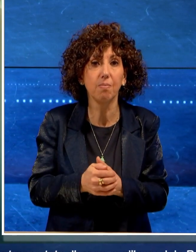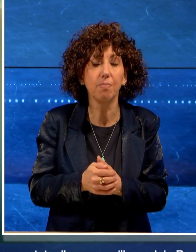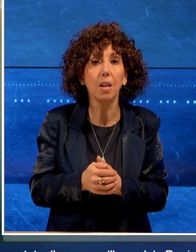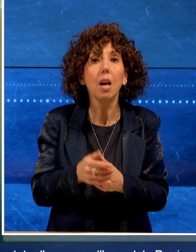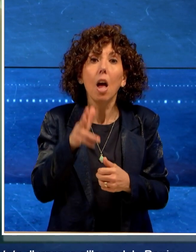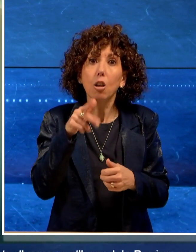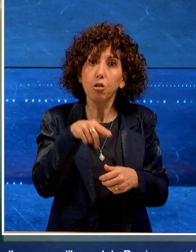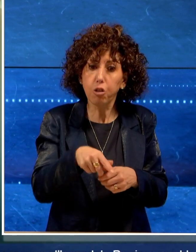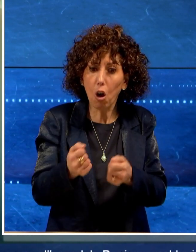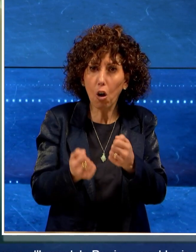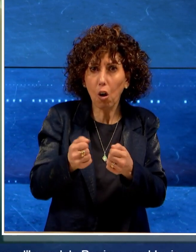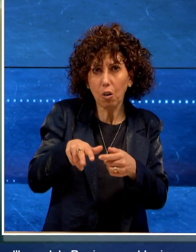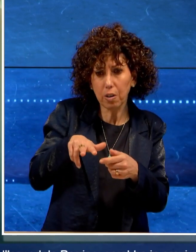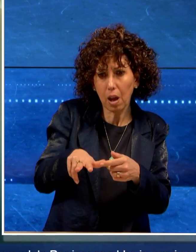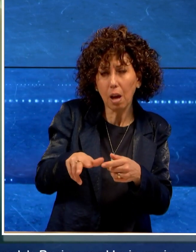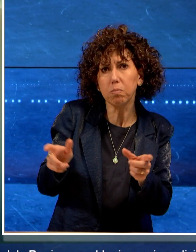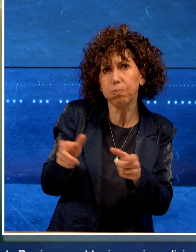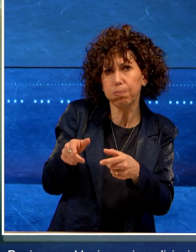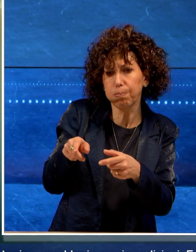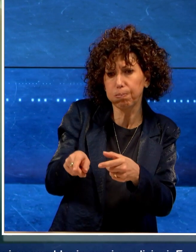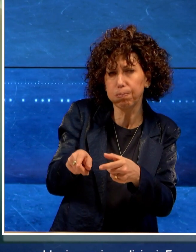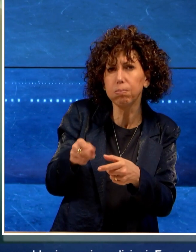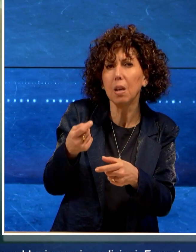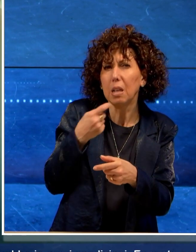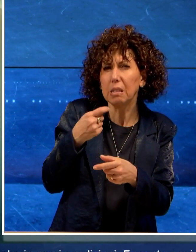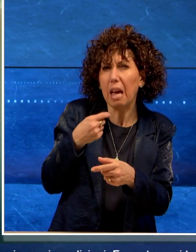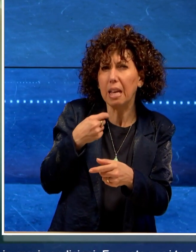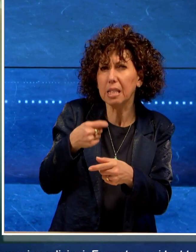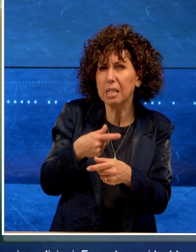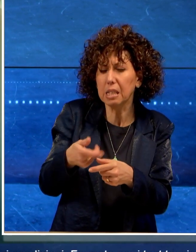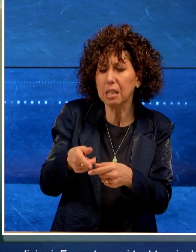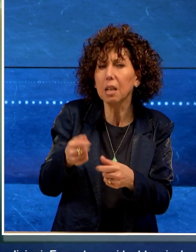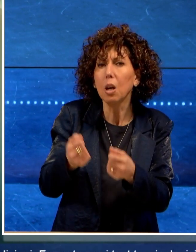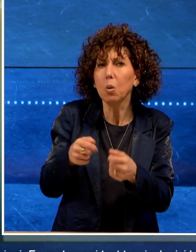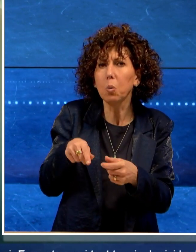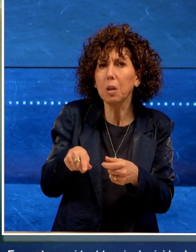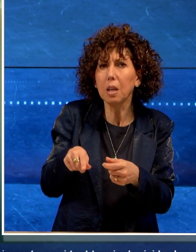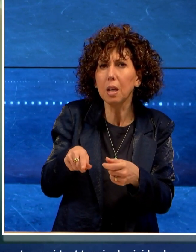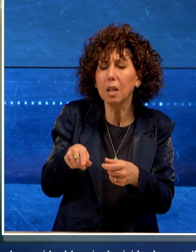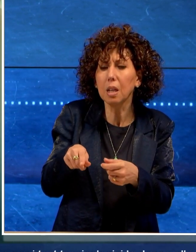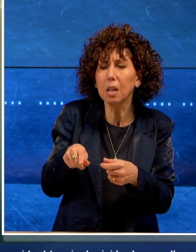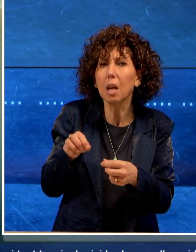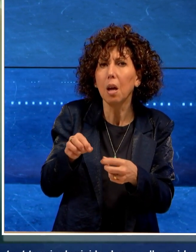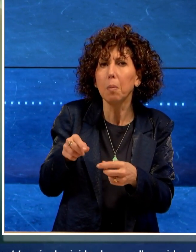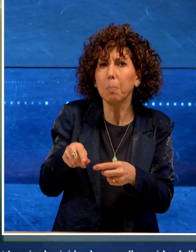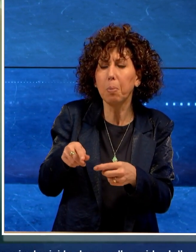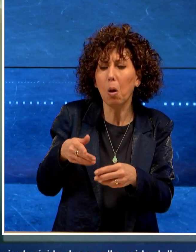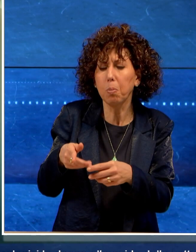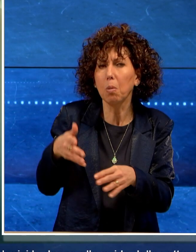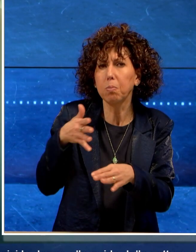Fermata per i test tossicologici, la donna la guida della vettura che ha investito la